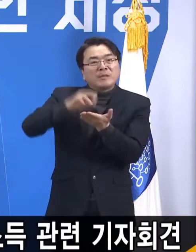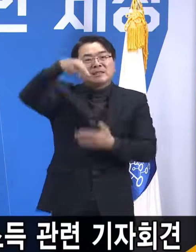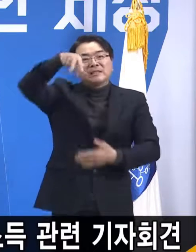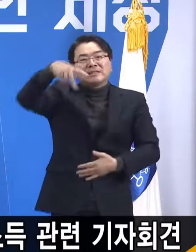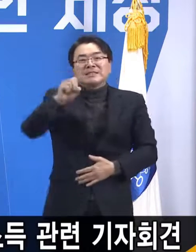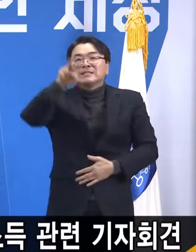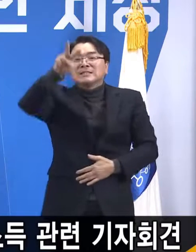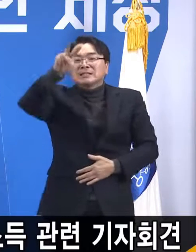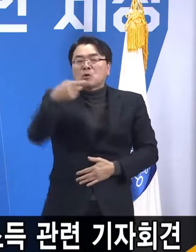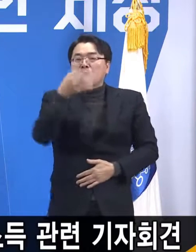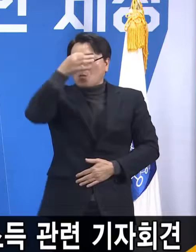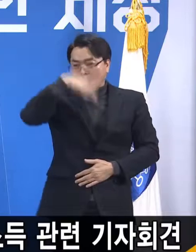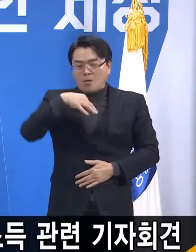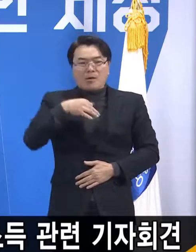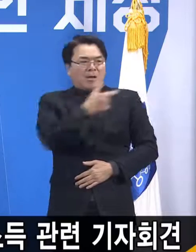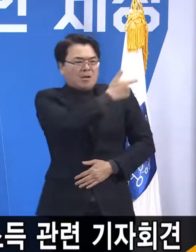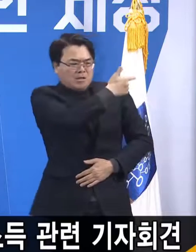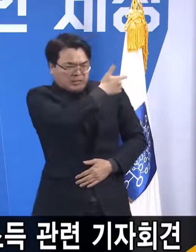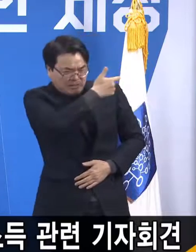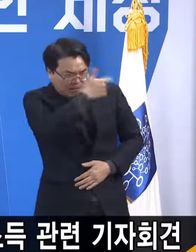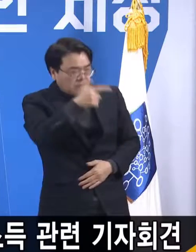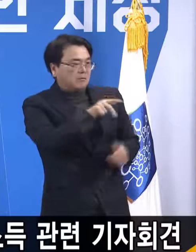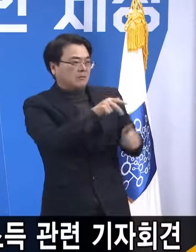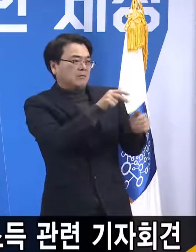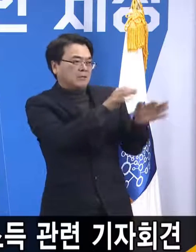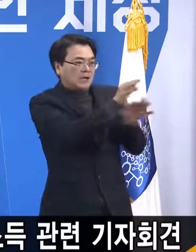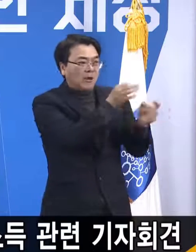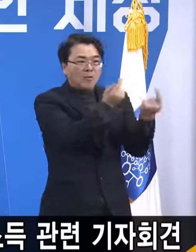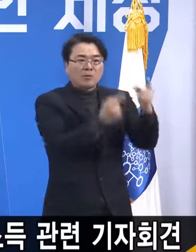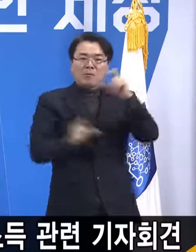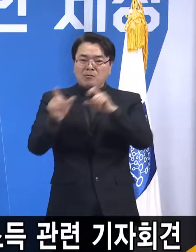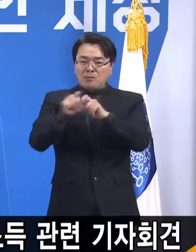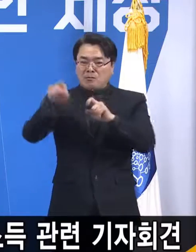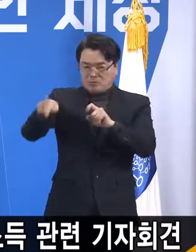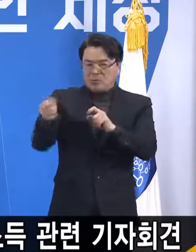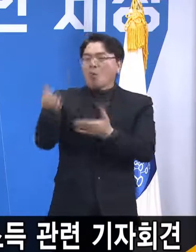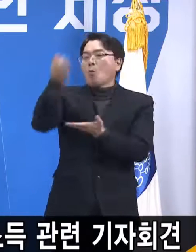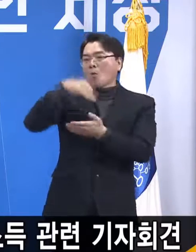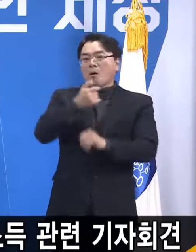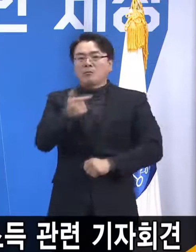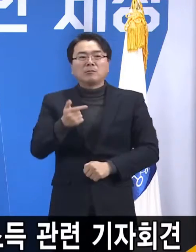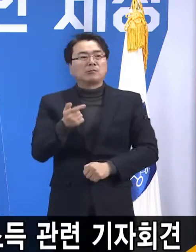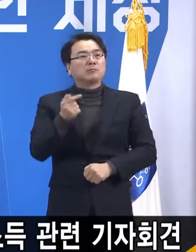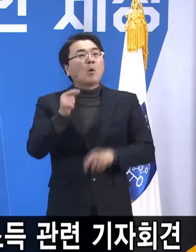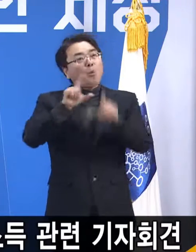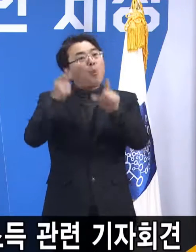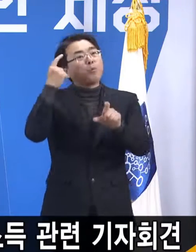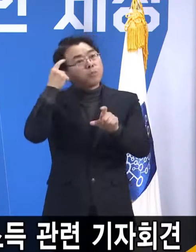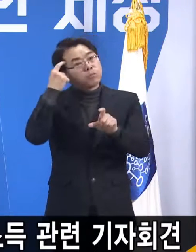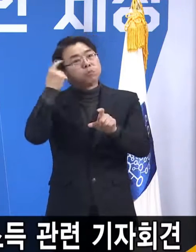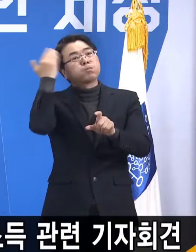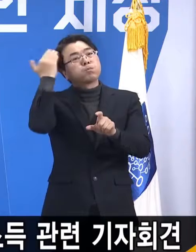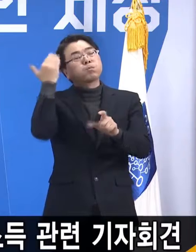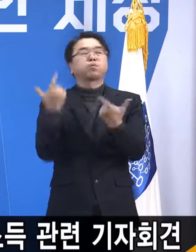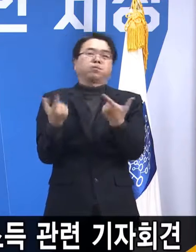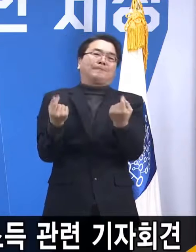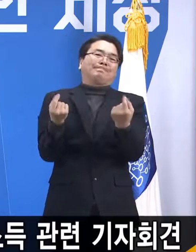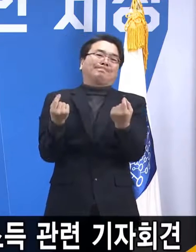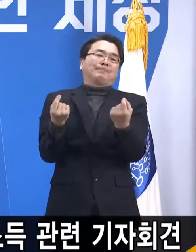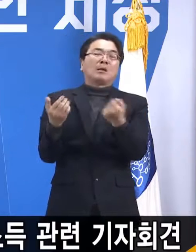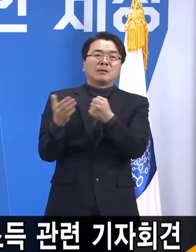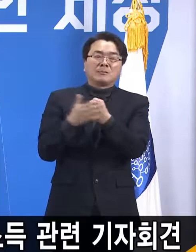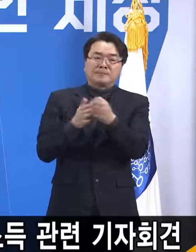기업에 갔을 경우보다는 훨씬 큽니다. 이건 너무 상식이죠. 그래서 경제 유발 효과